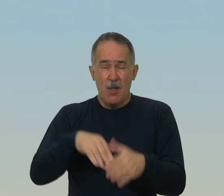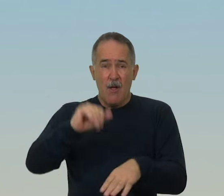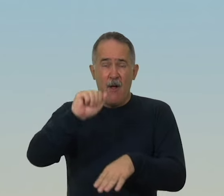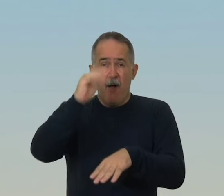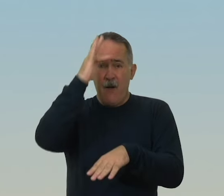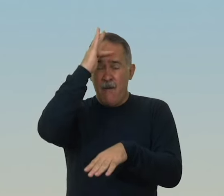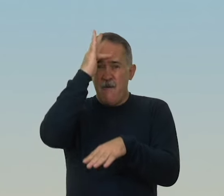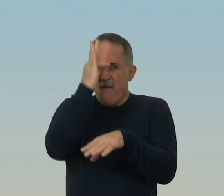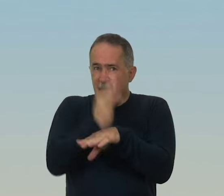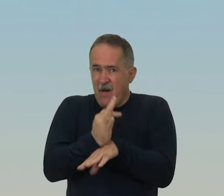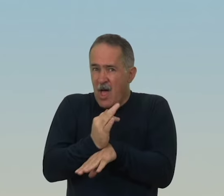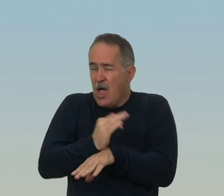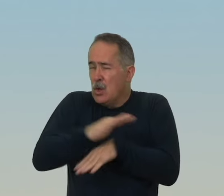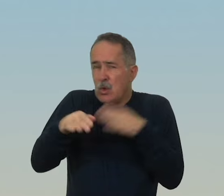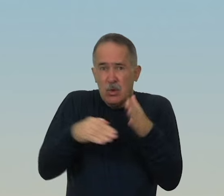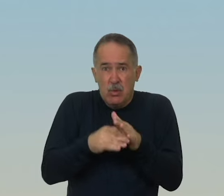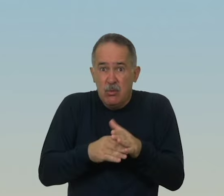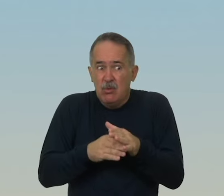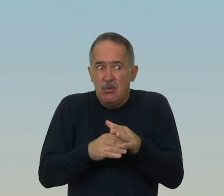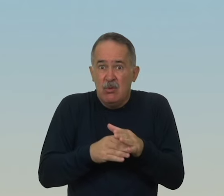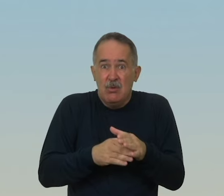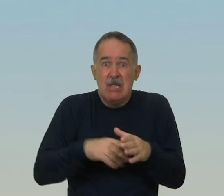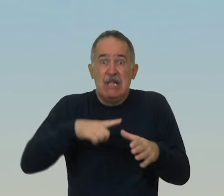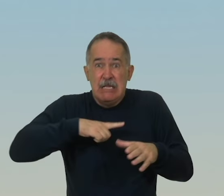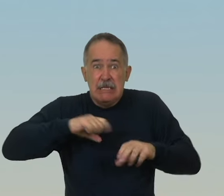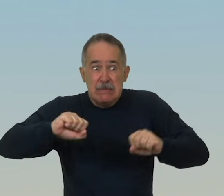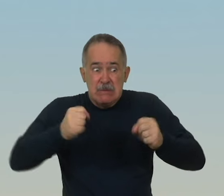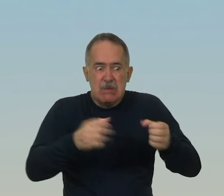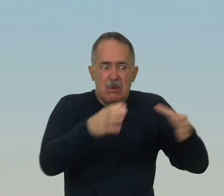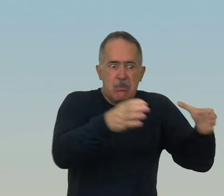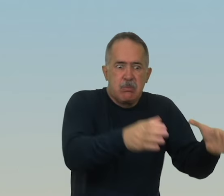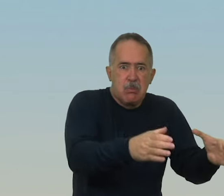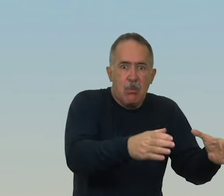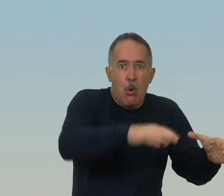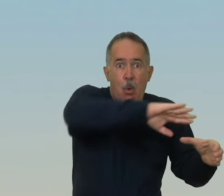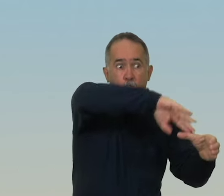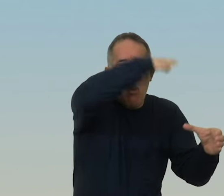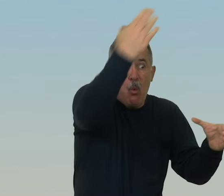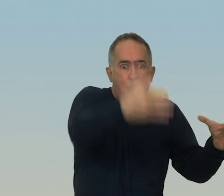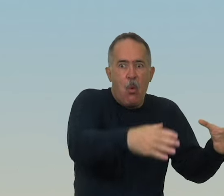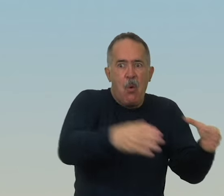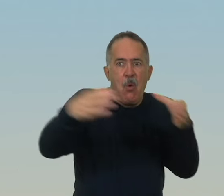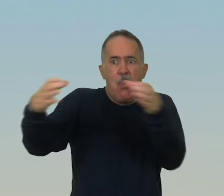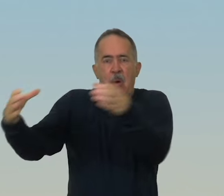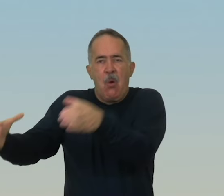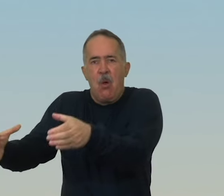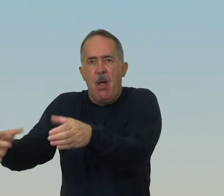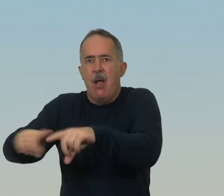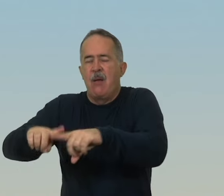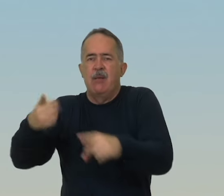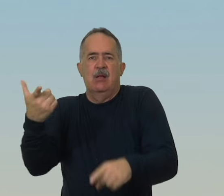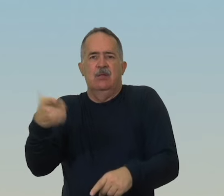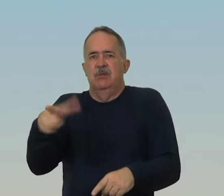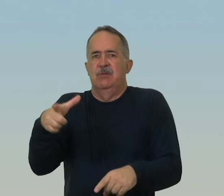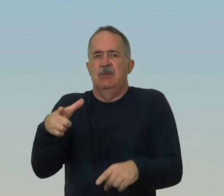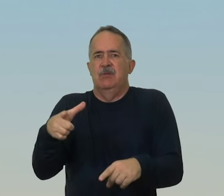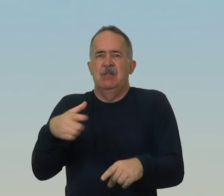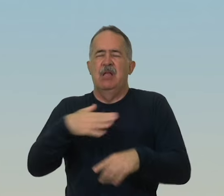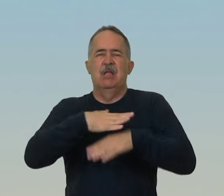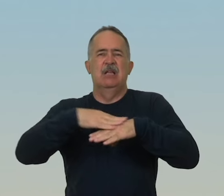a ponto de transportar montanhas, mas não tivesse caridade, eu não seria